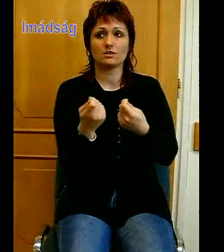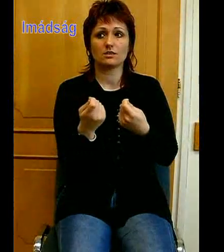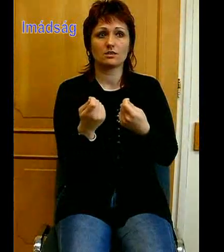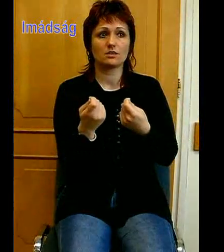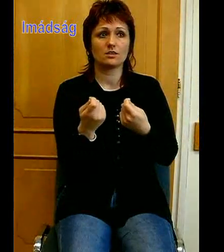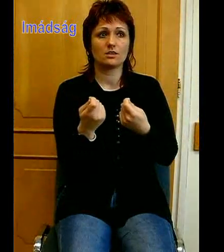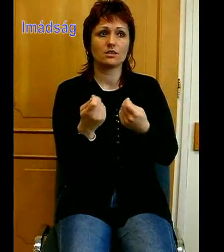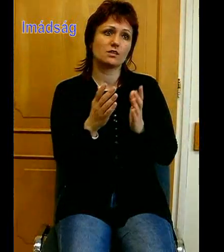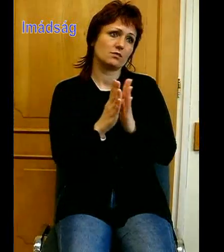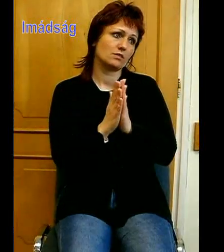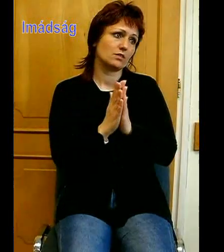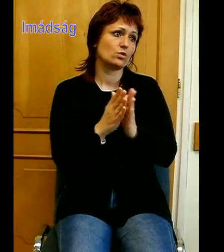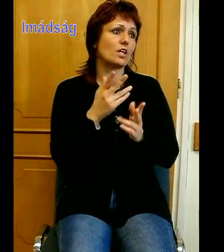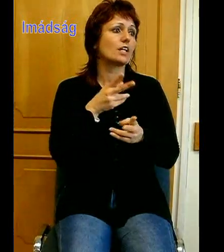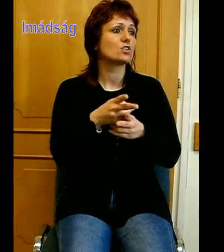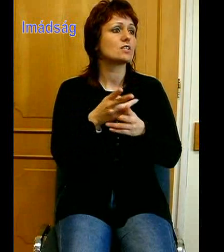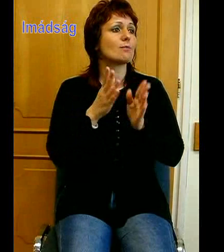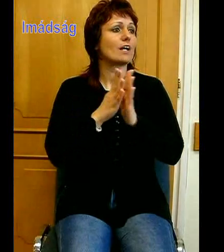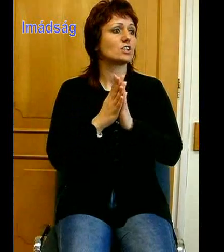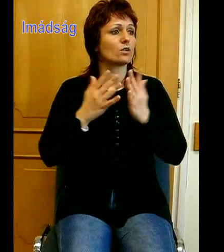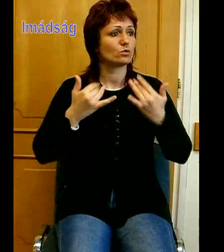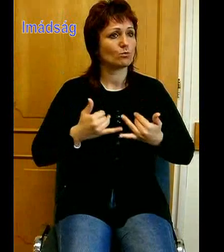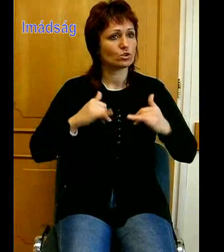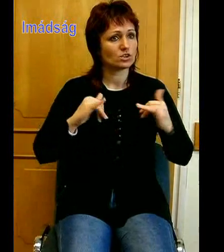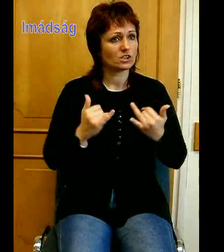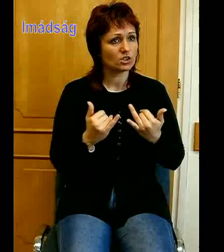meg majd otthon is folytatni. Ámen.